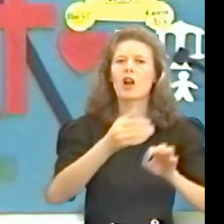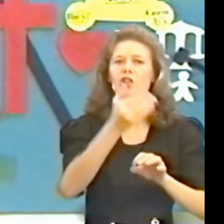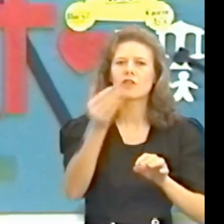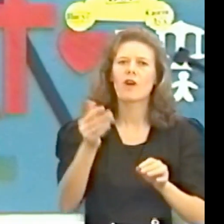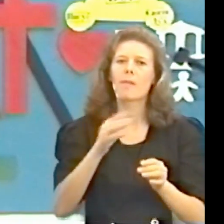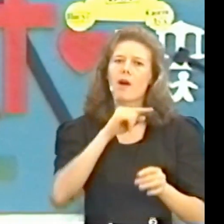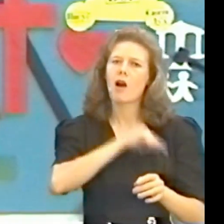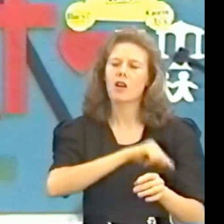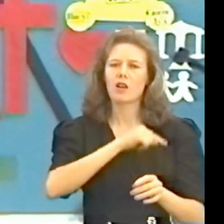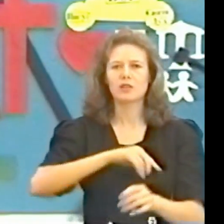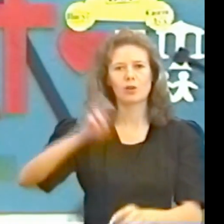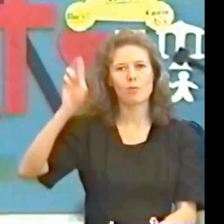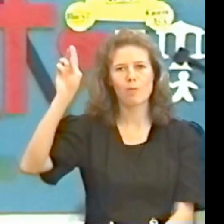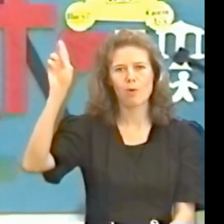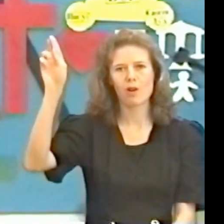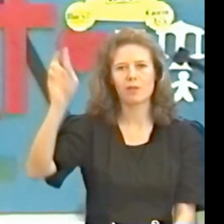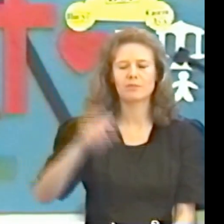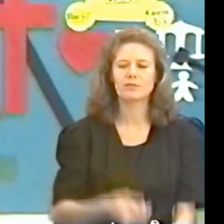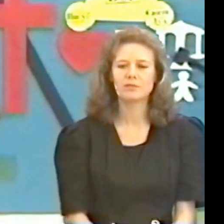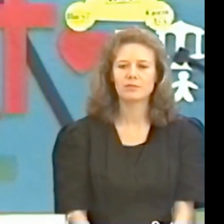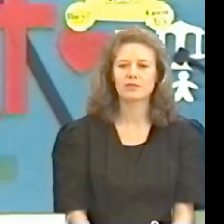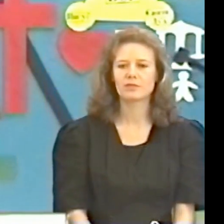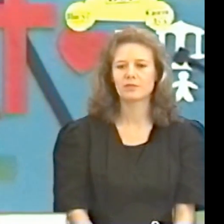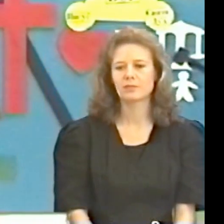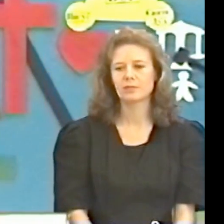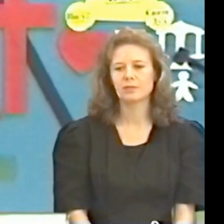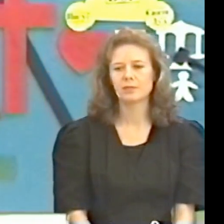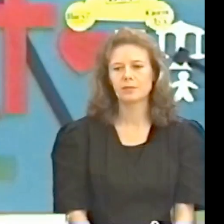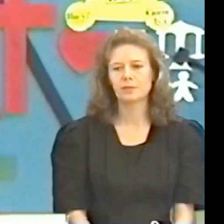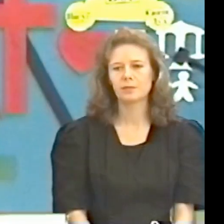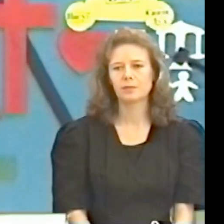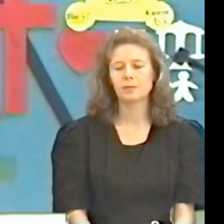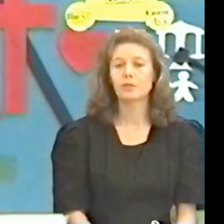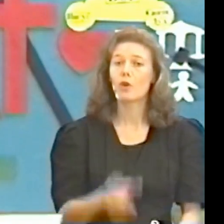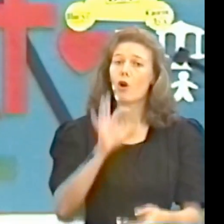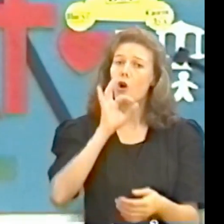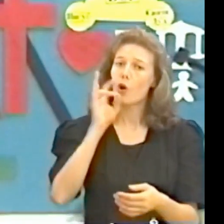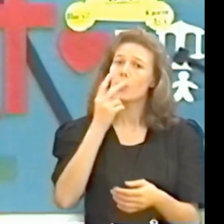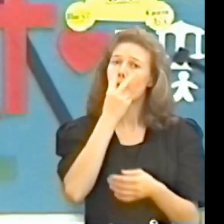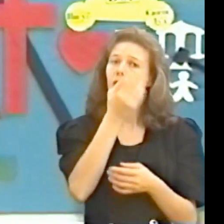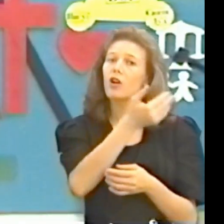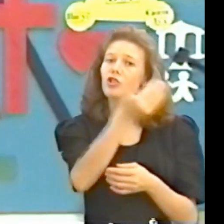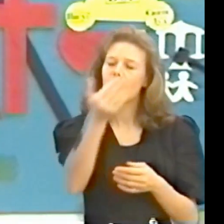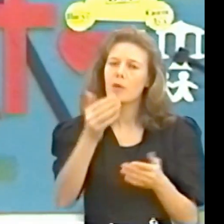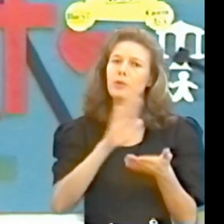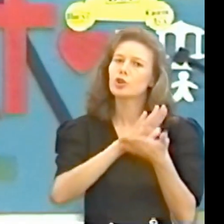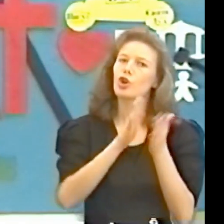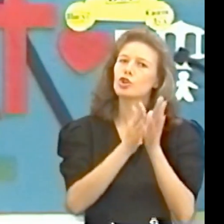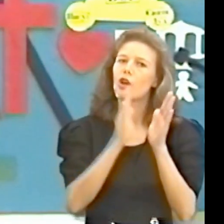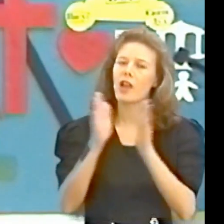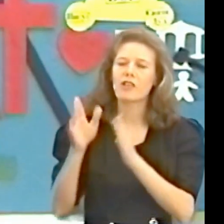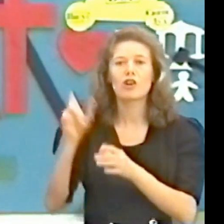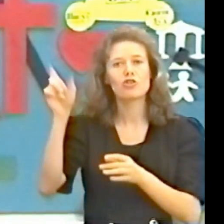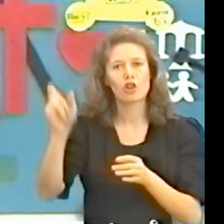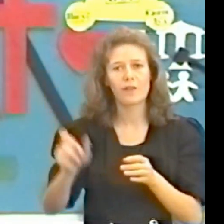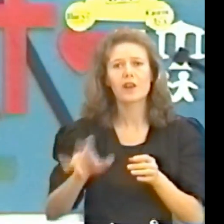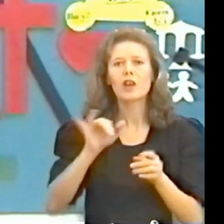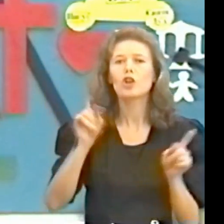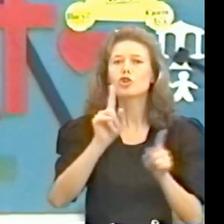он покажет вам состояние человека и что нужно знать